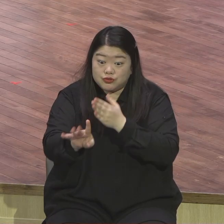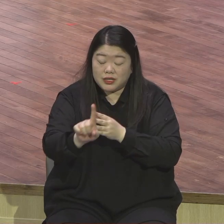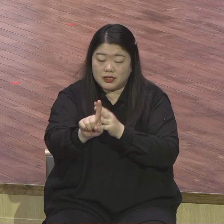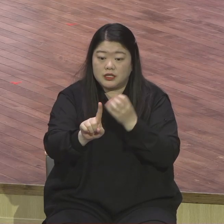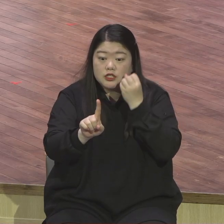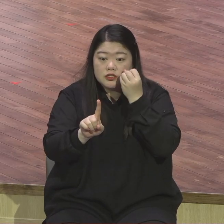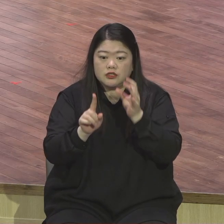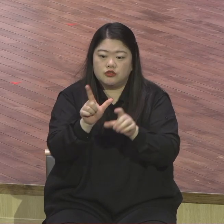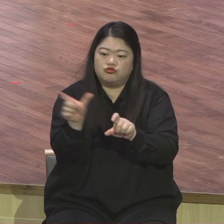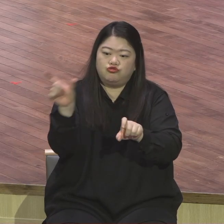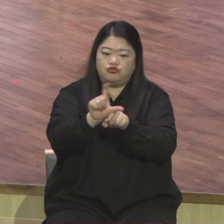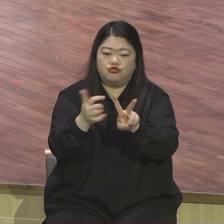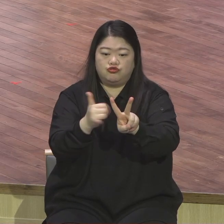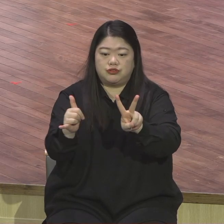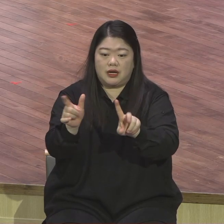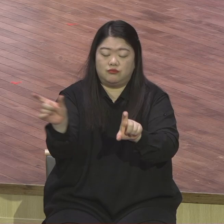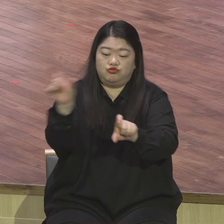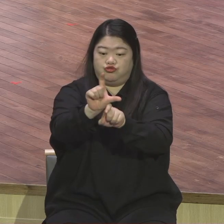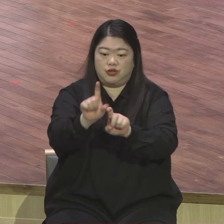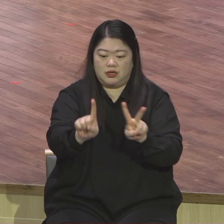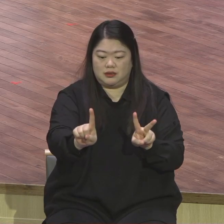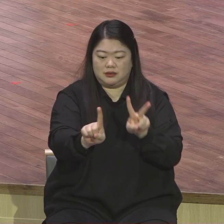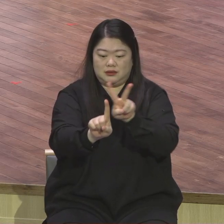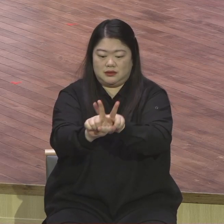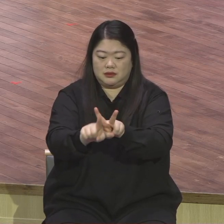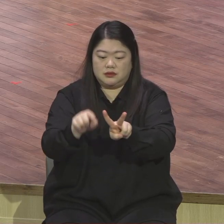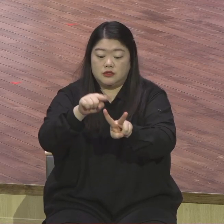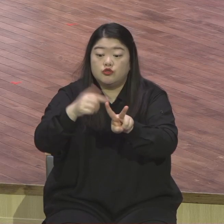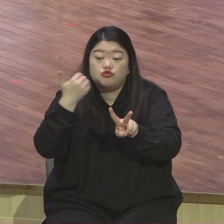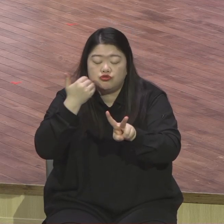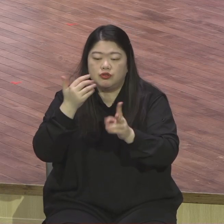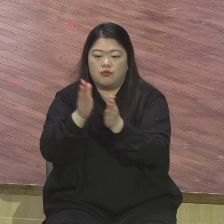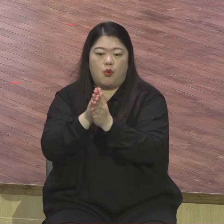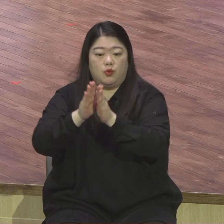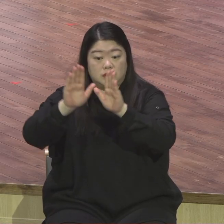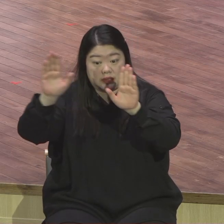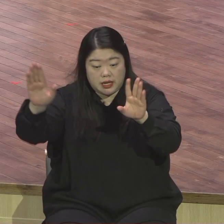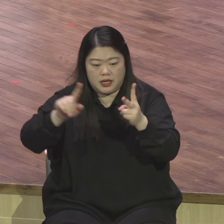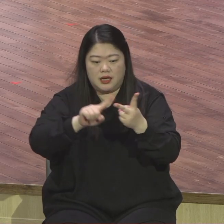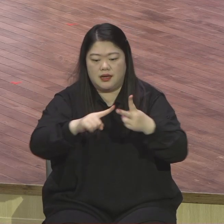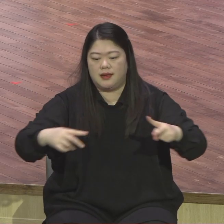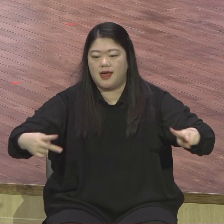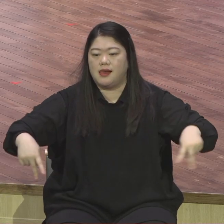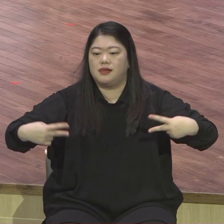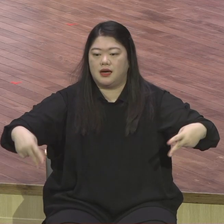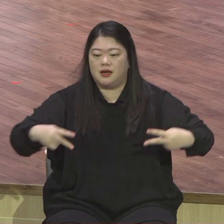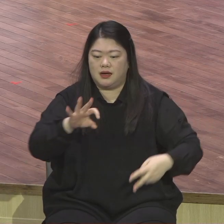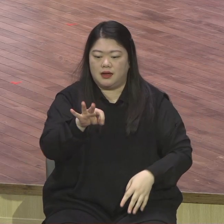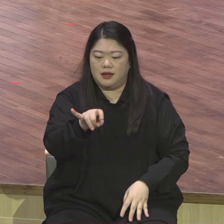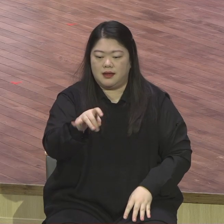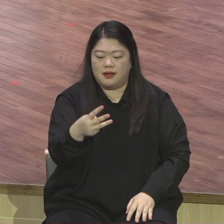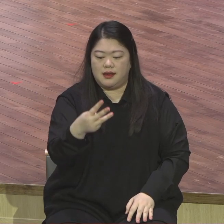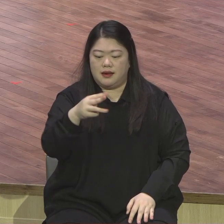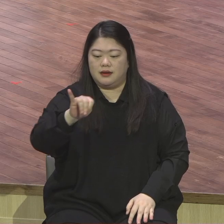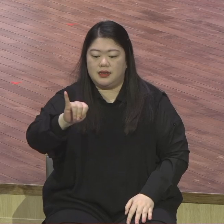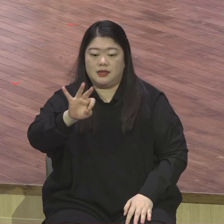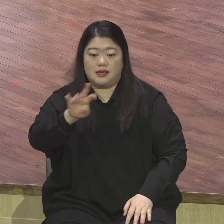이 두 사람 특징이 있습니다 전보다 예수님이 그리토이심을